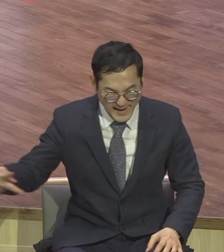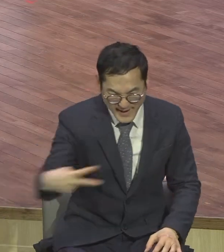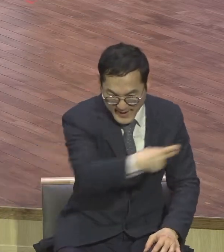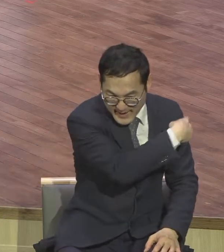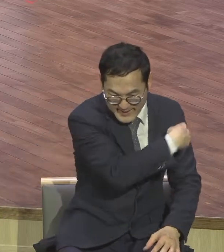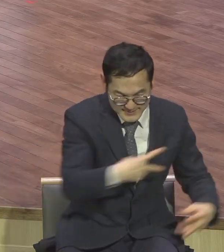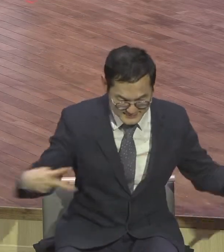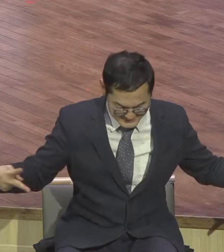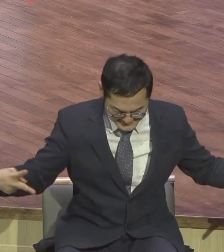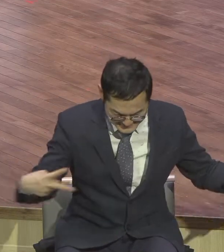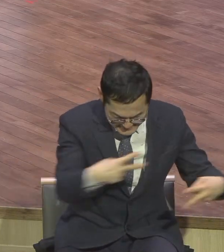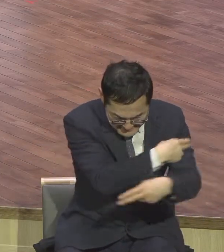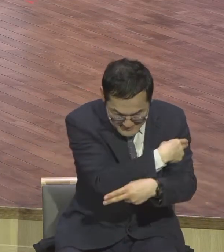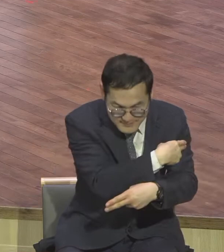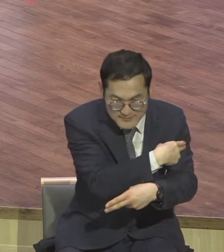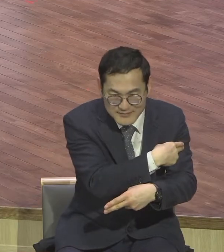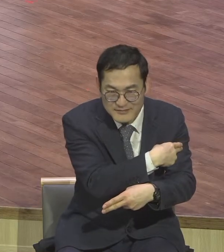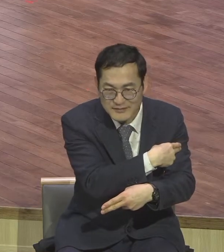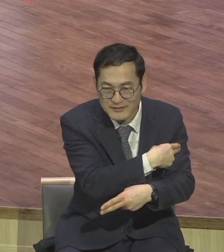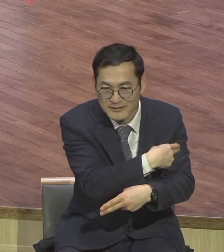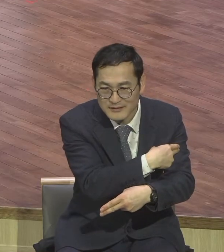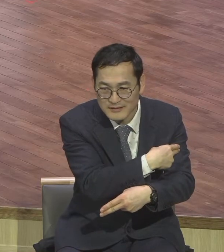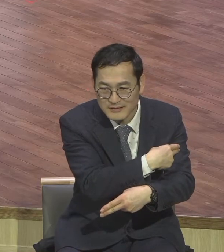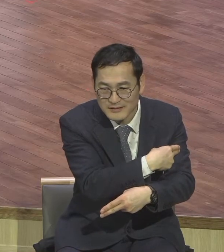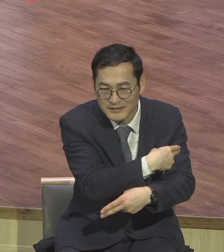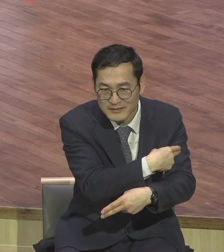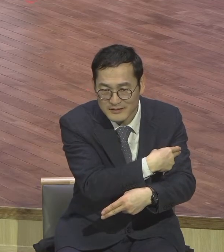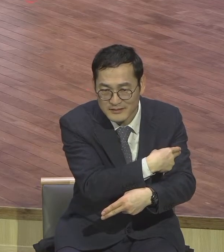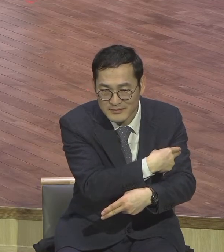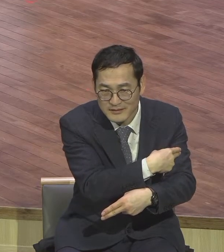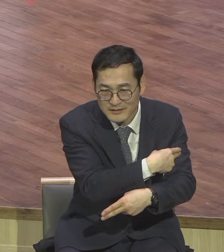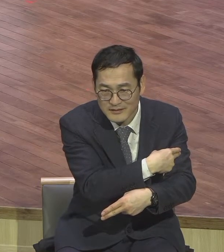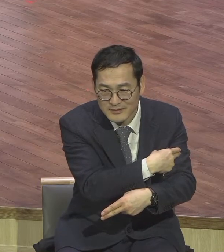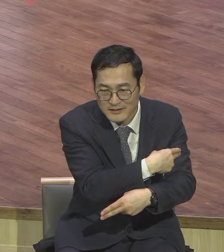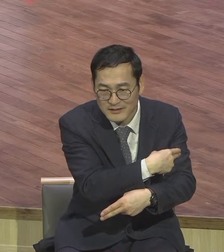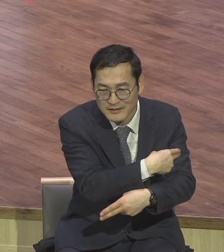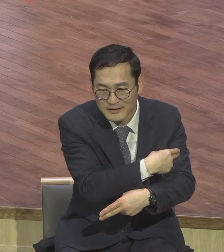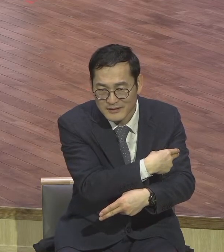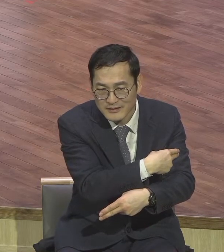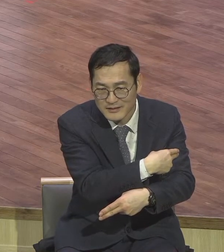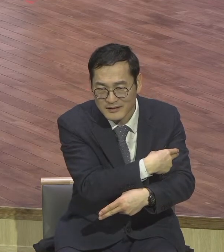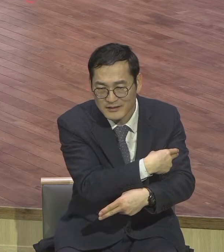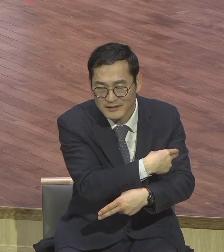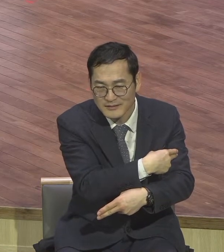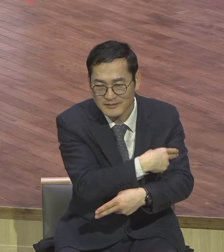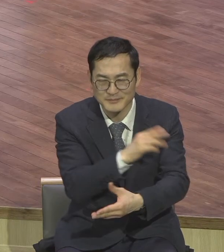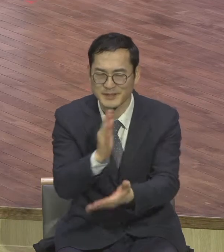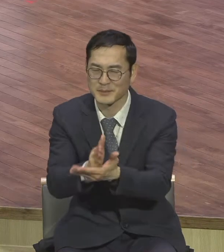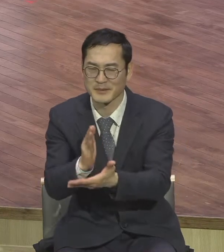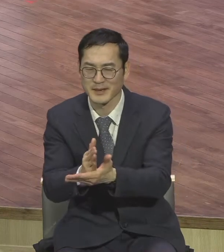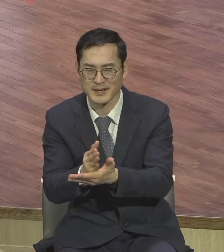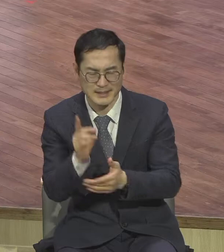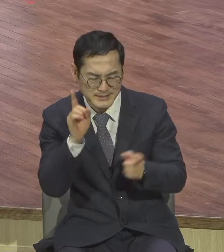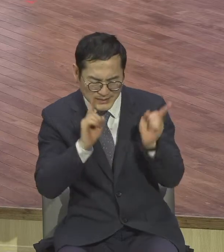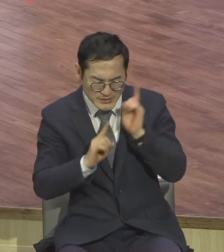회피하고 싶은 이 상처 십자가 앞에 내려놓으시기 바랍니다